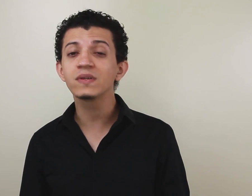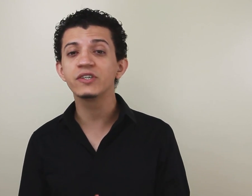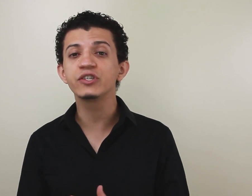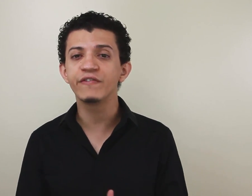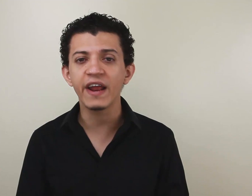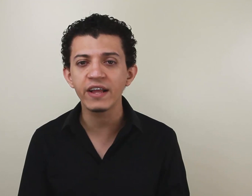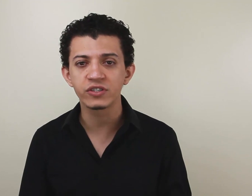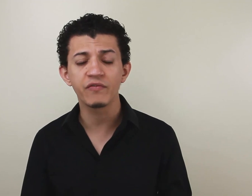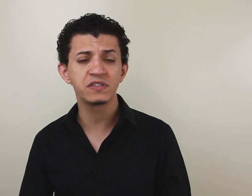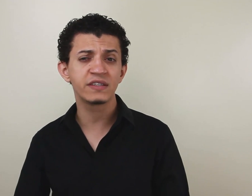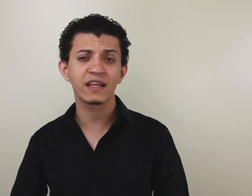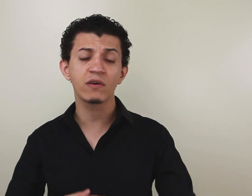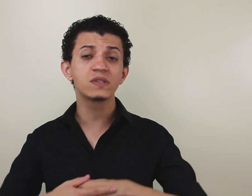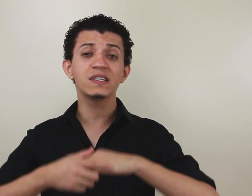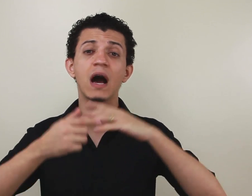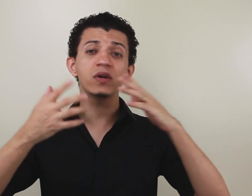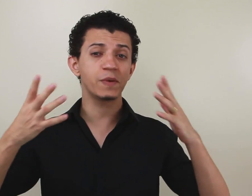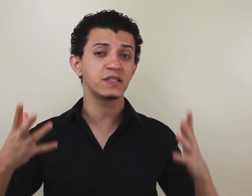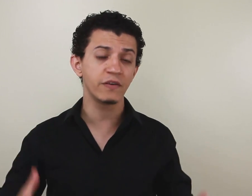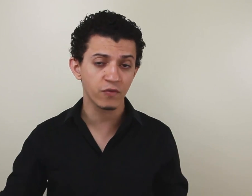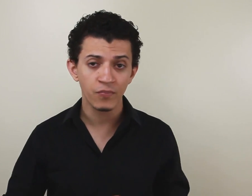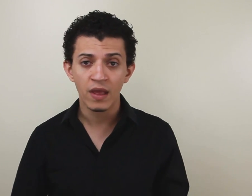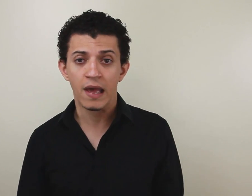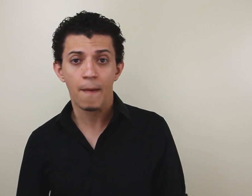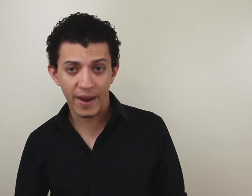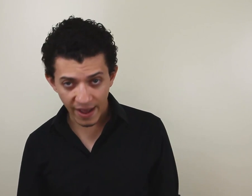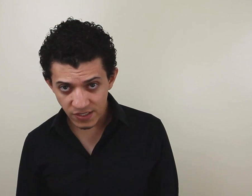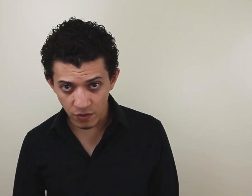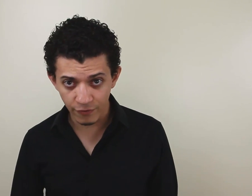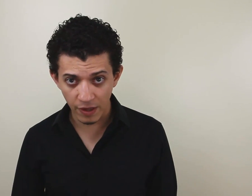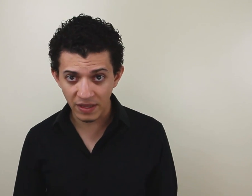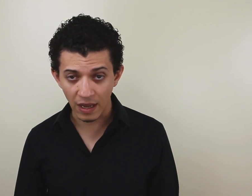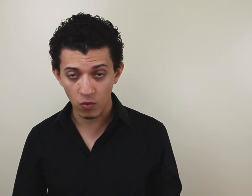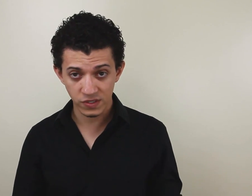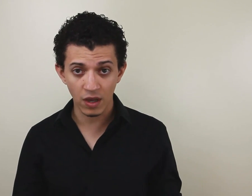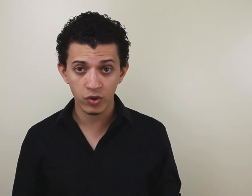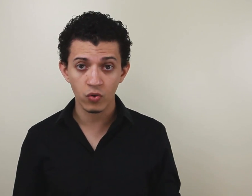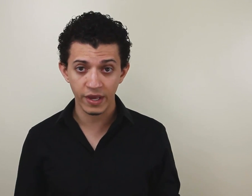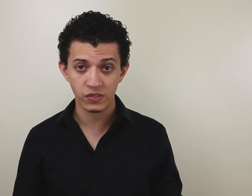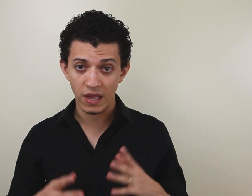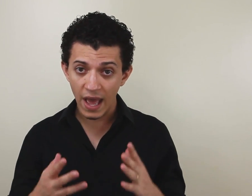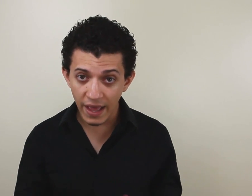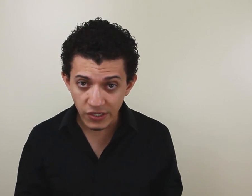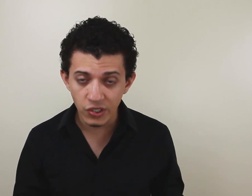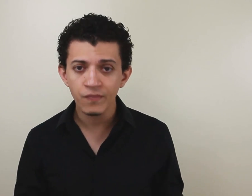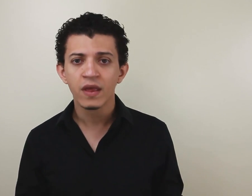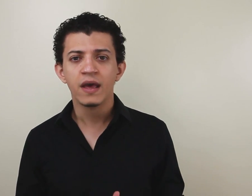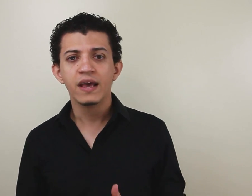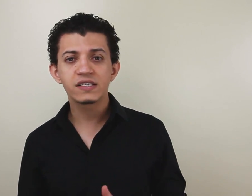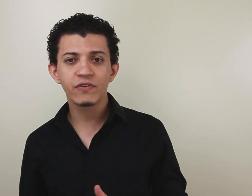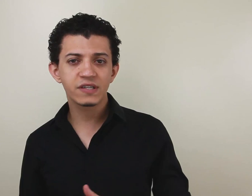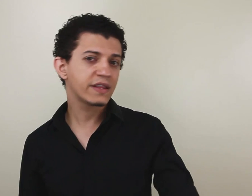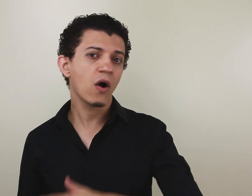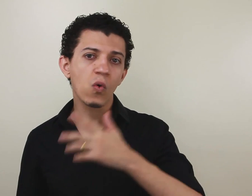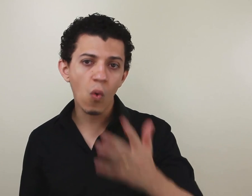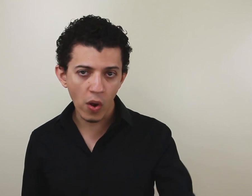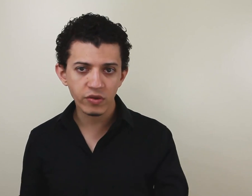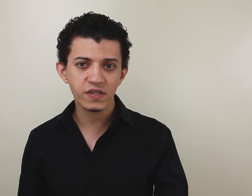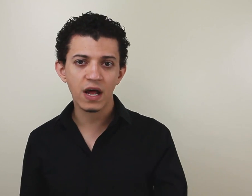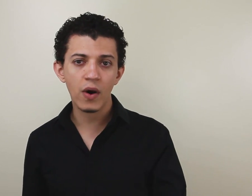seja diferente. Talvez você tenha até um sinal específico para ensino fundamental. O sinal que eu conheço é este, e se você tem algum outro sinal